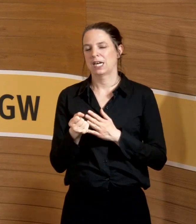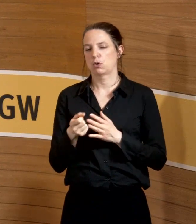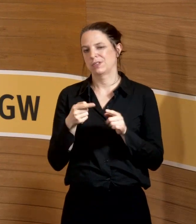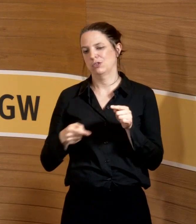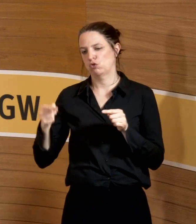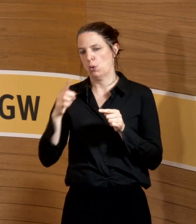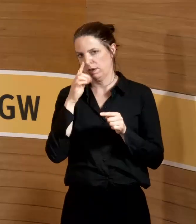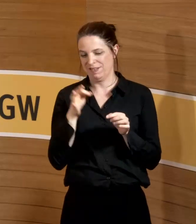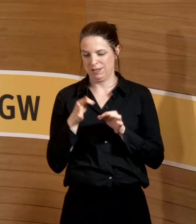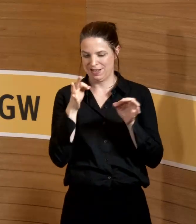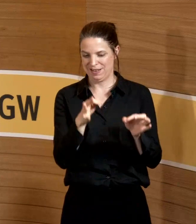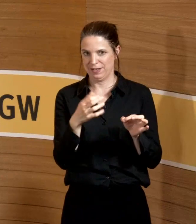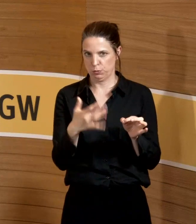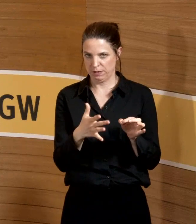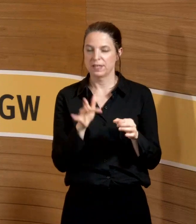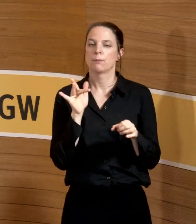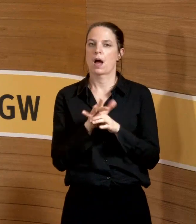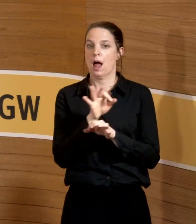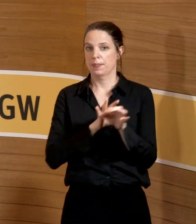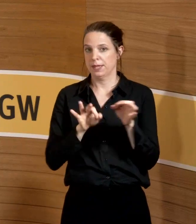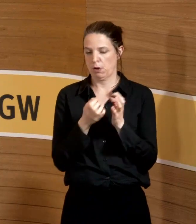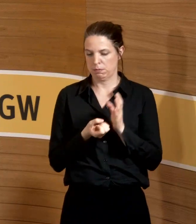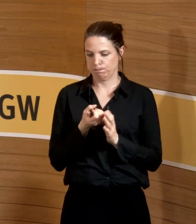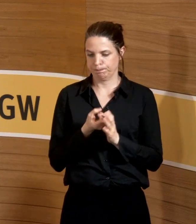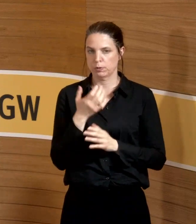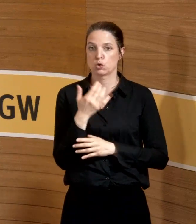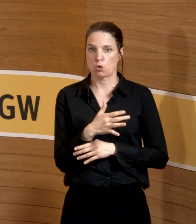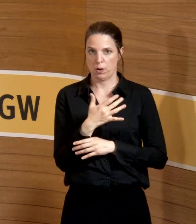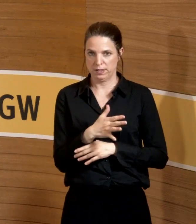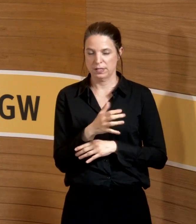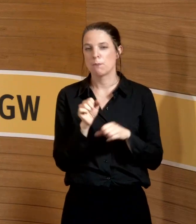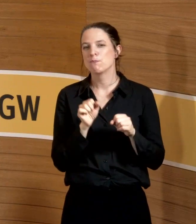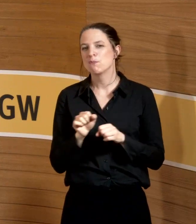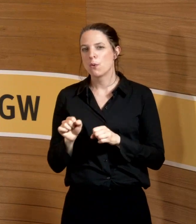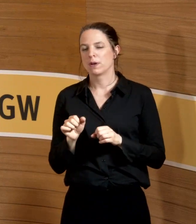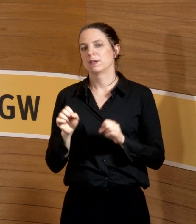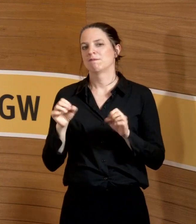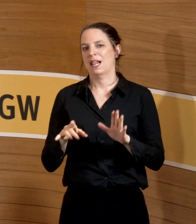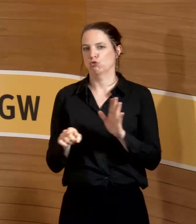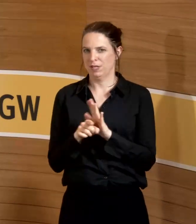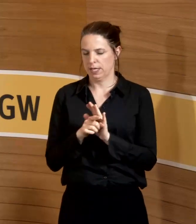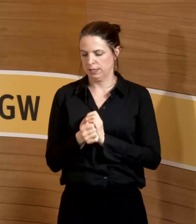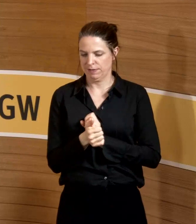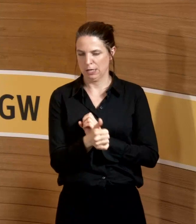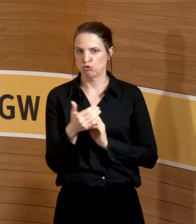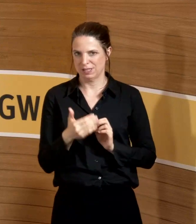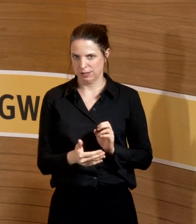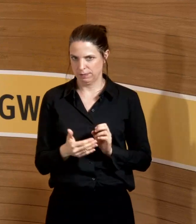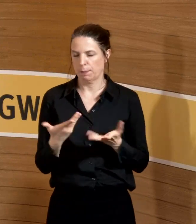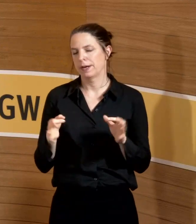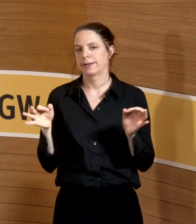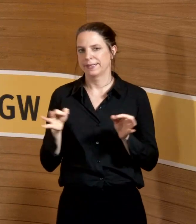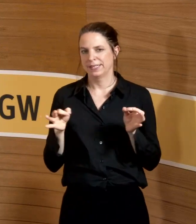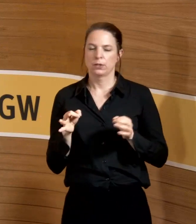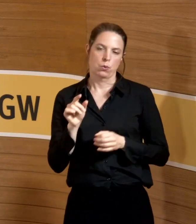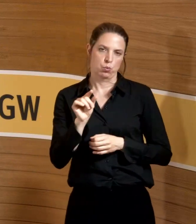Infektion, wo man halt noch keine Antikörper bildet und wo ein Patient möglicherweise als falsch negativ eingeordnet wird, aber das Risiko ist